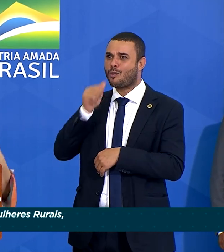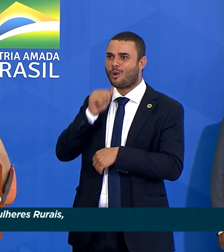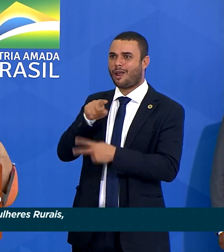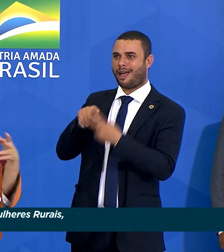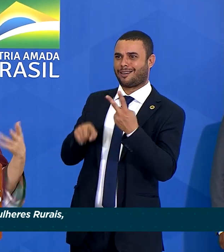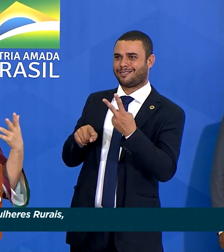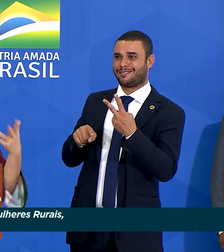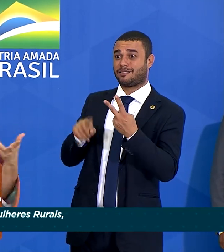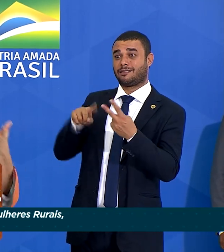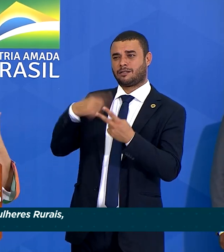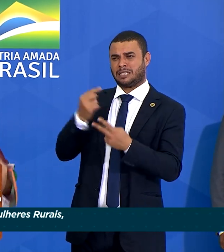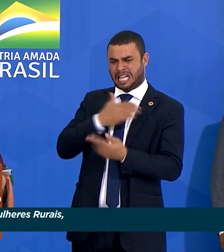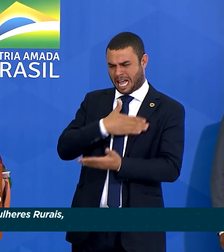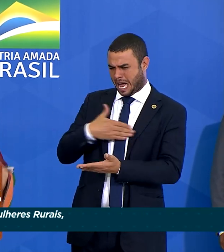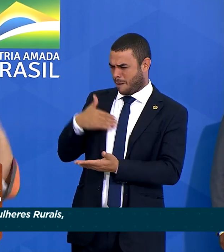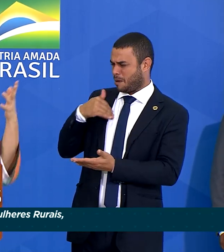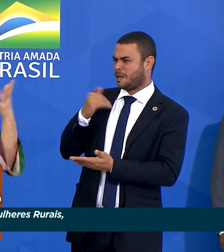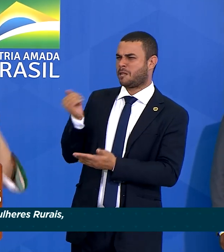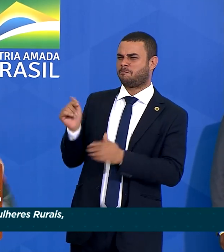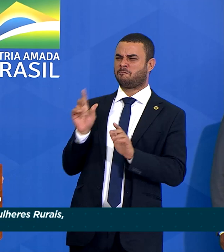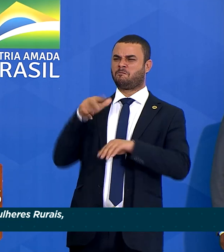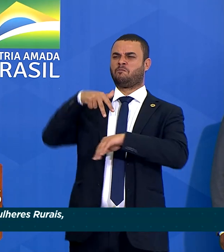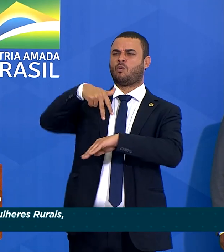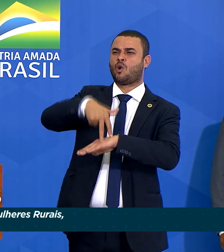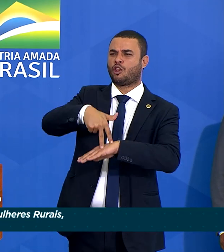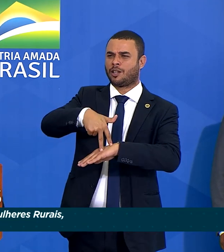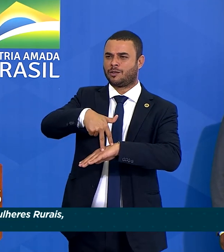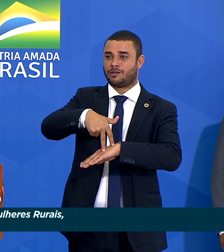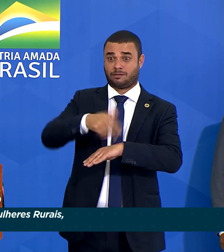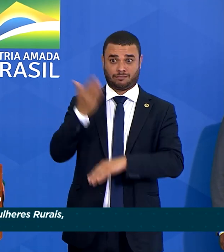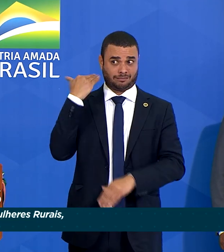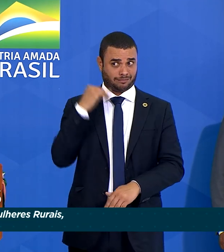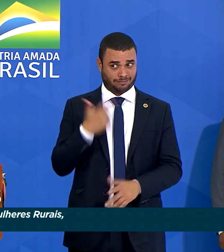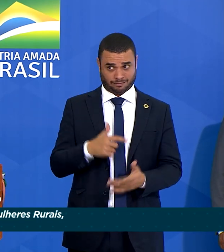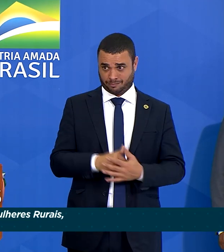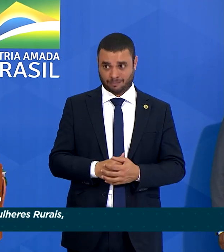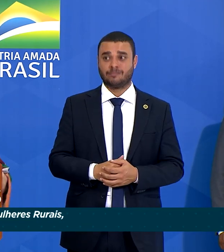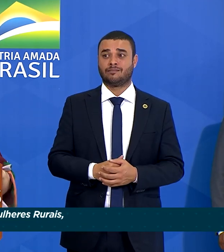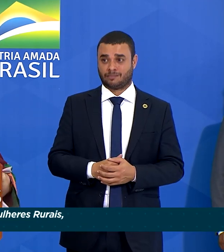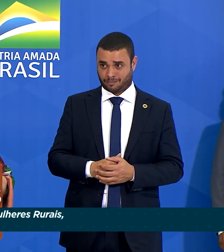a primeira dama nesse protagonismo. E hoje a gente realiza esse sonho.